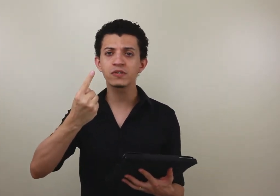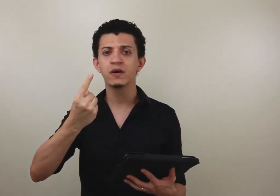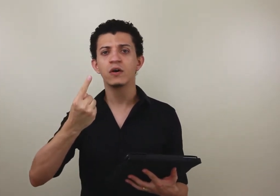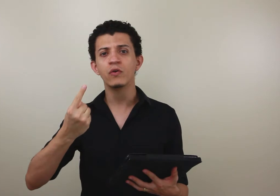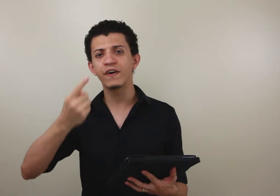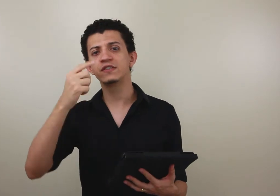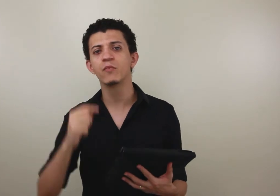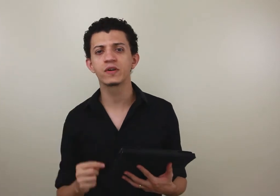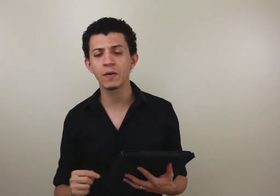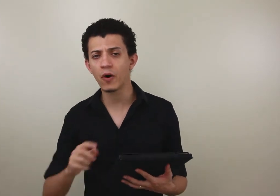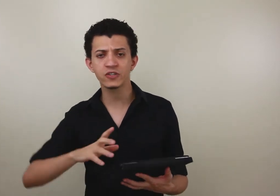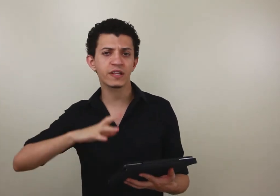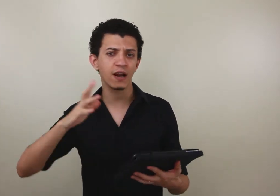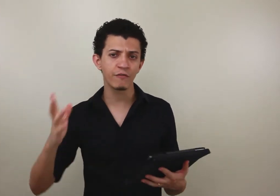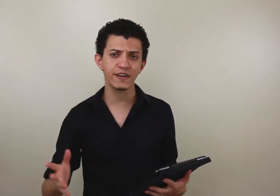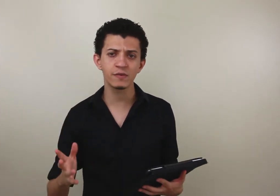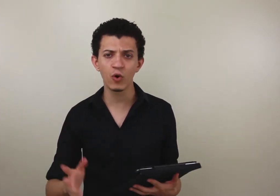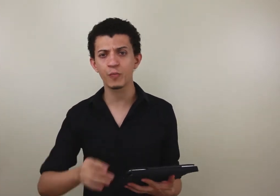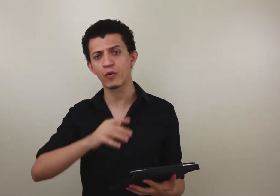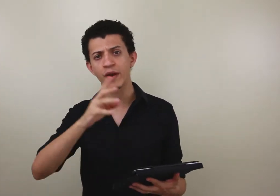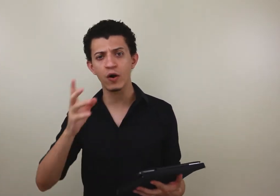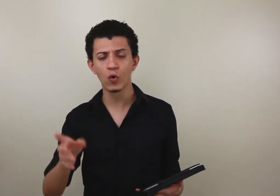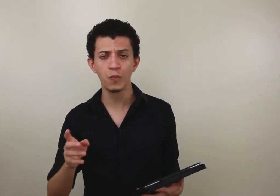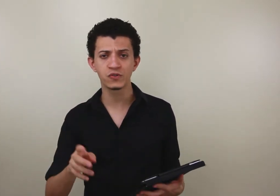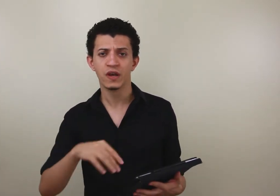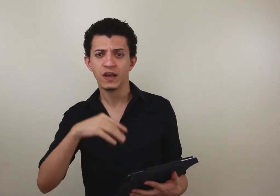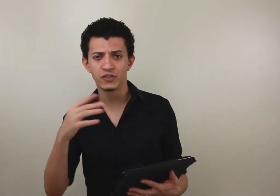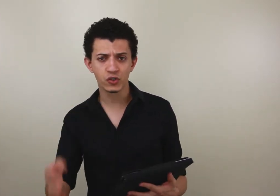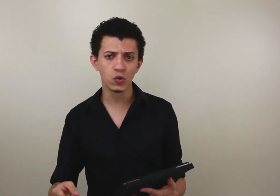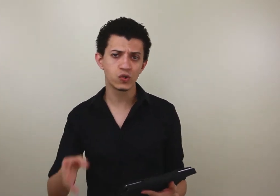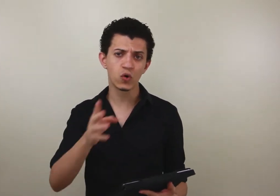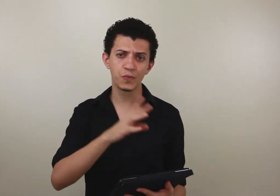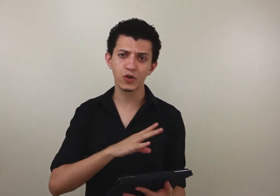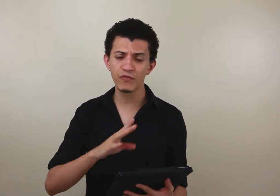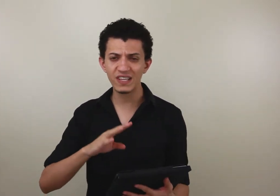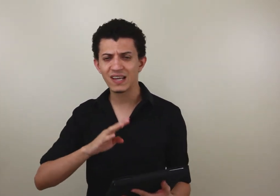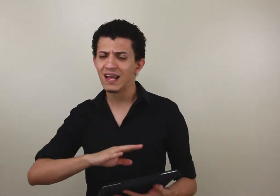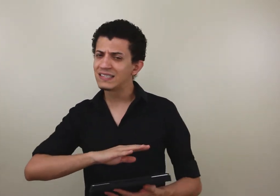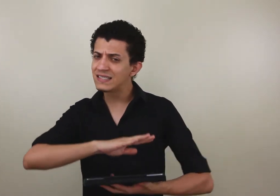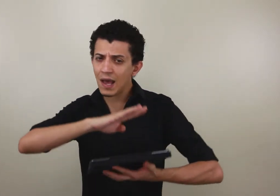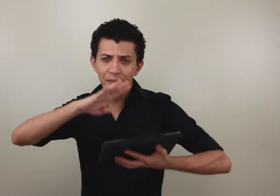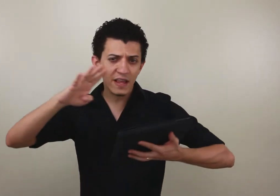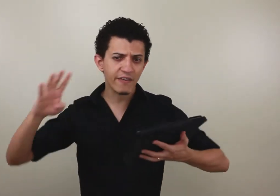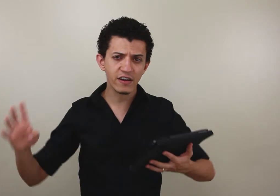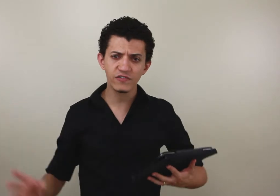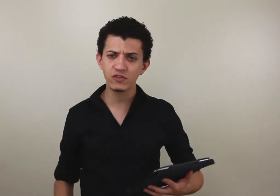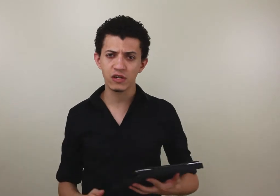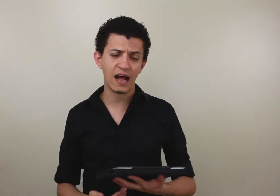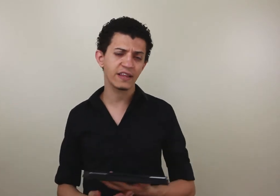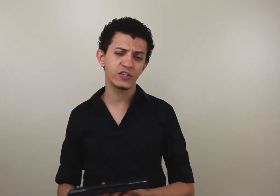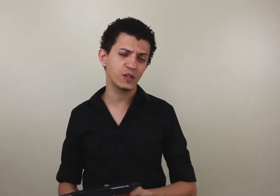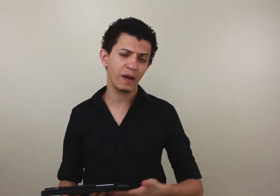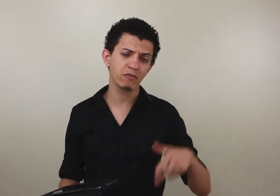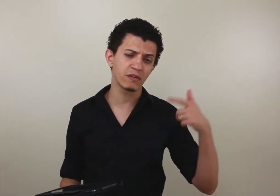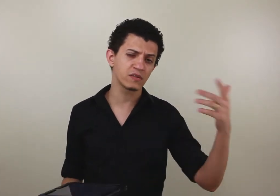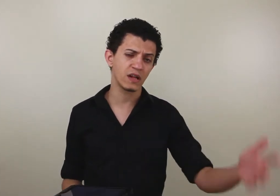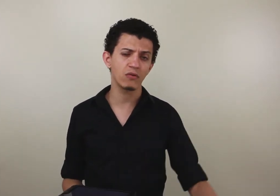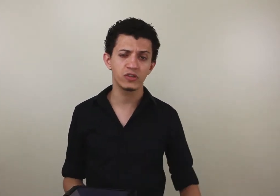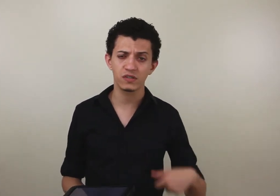do Facebook. Você pode entrar lá no Facebook, procurar grupos de surdos ou grupos de ouvintes. Sempre tem vários vídeos lá, tem gente perguntando sinal disso,